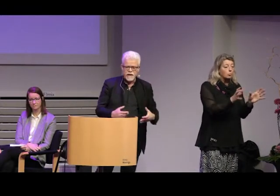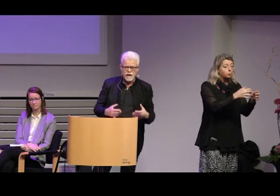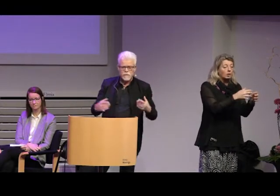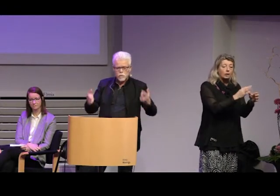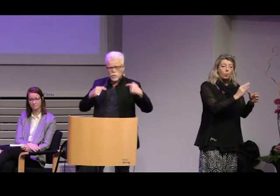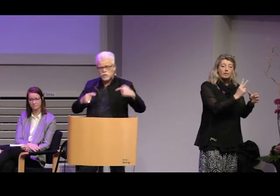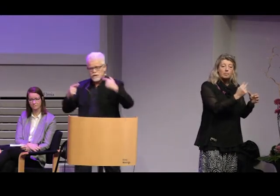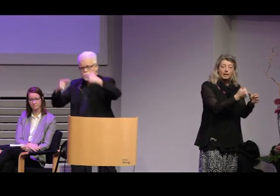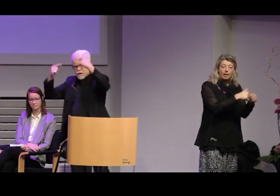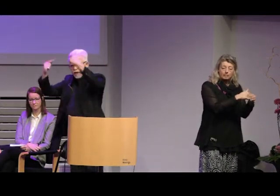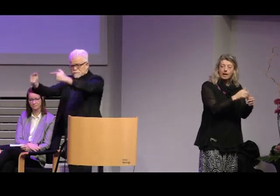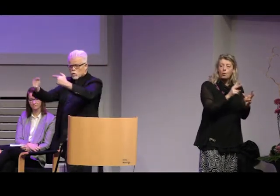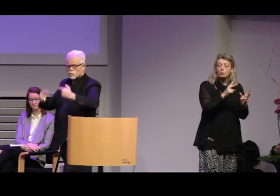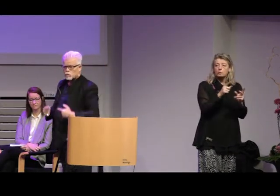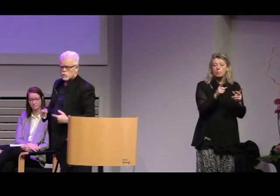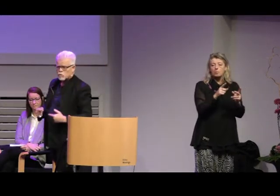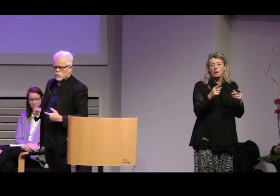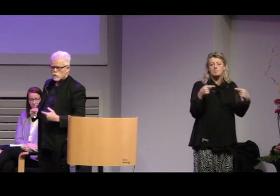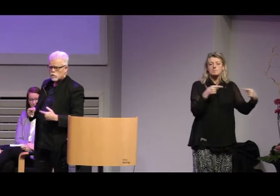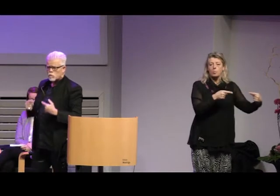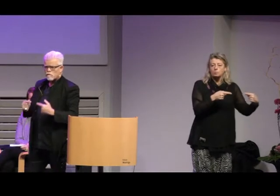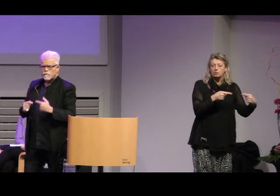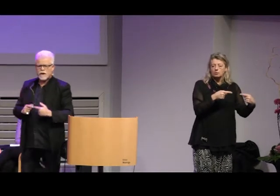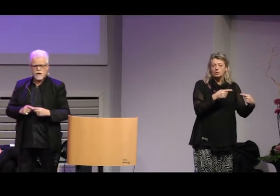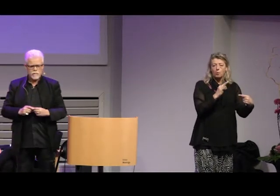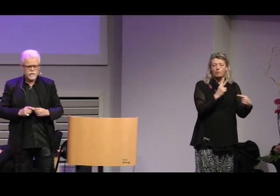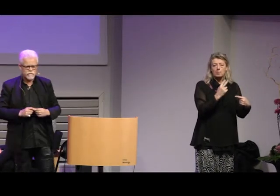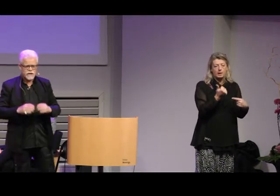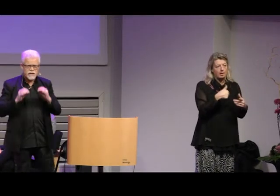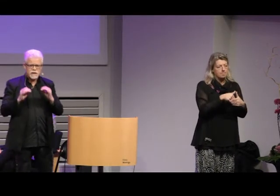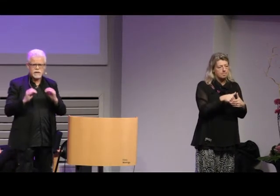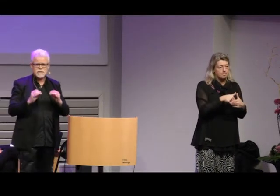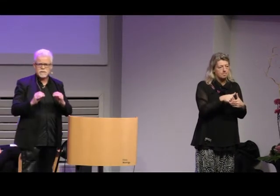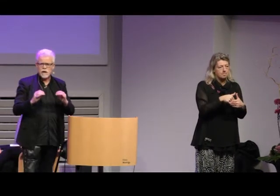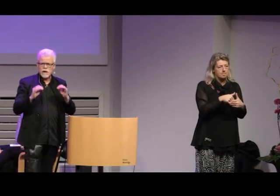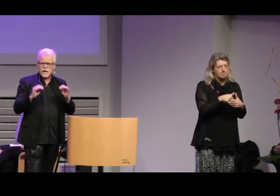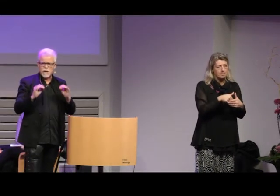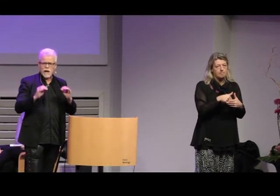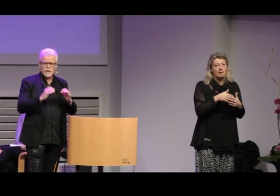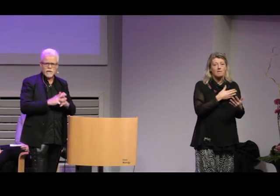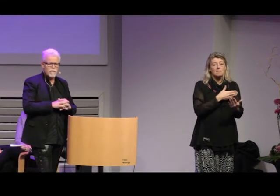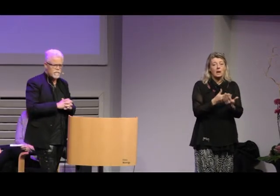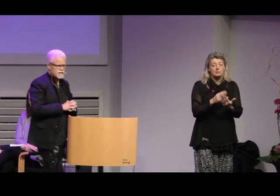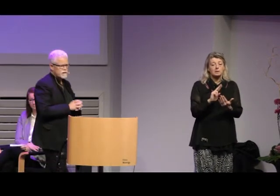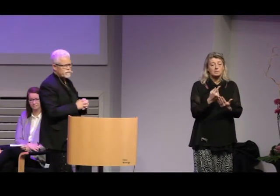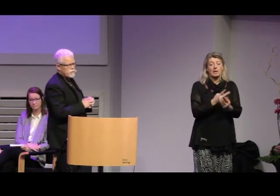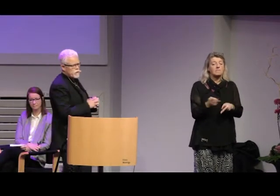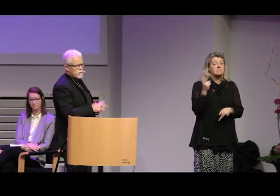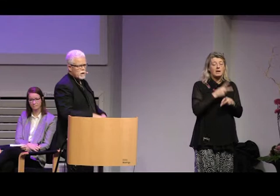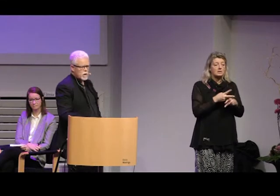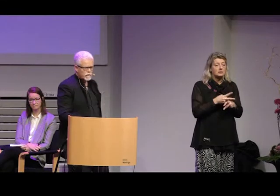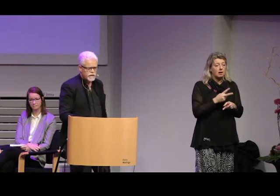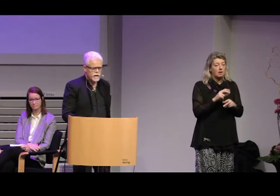i HVB-hemmen utan också den som riktas mot HVB-hemmen för hittills är det här den värsta